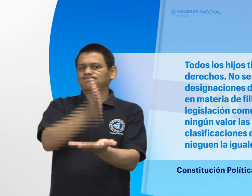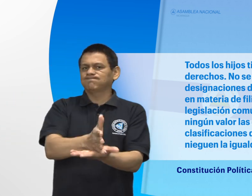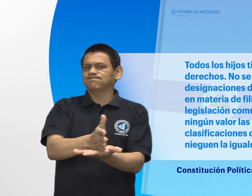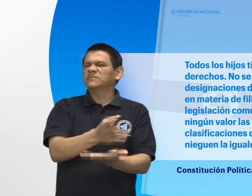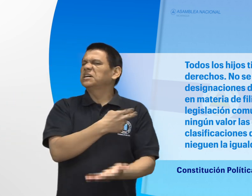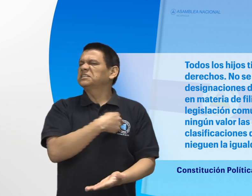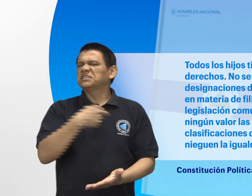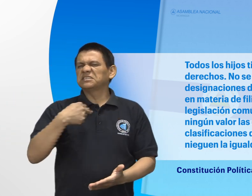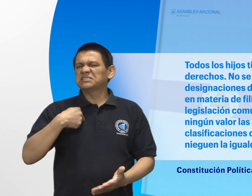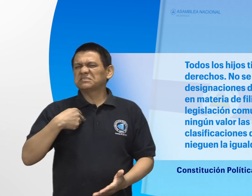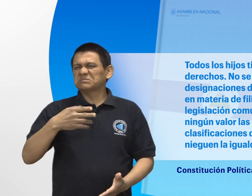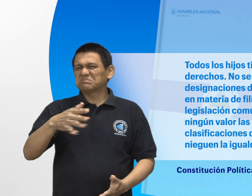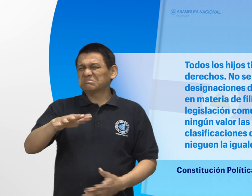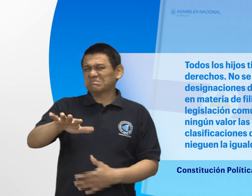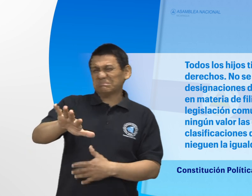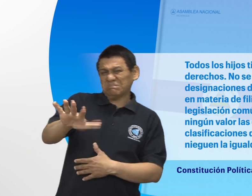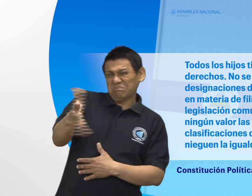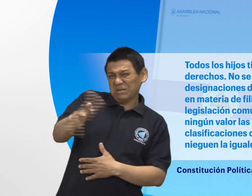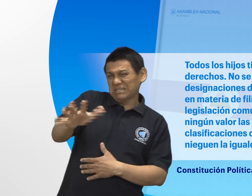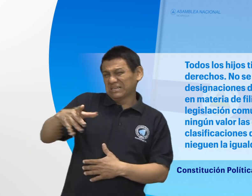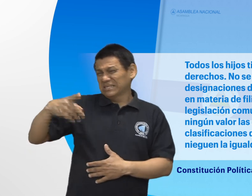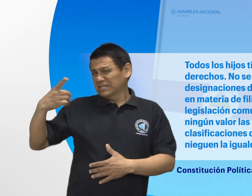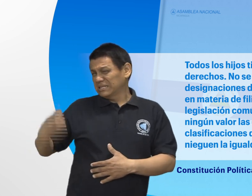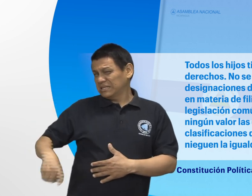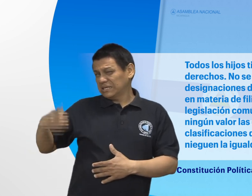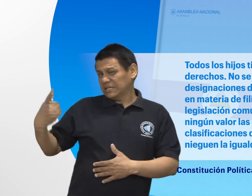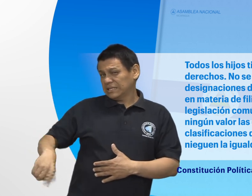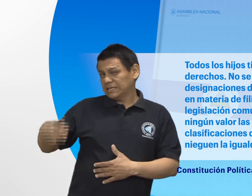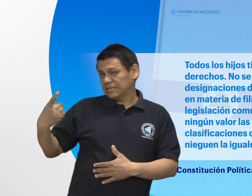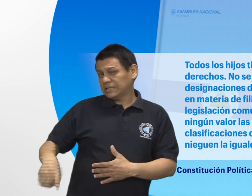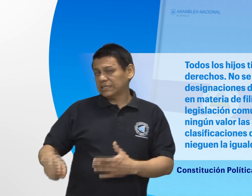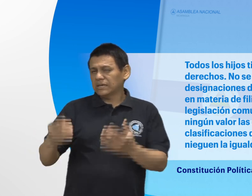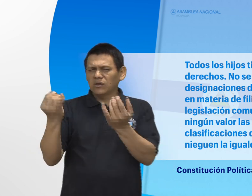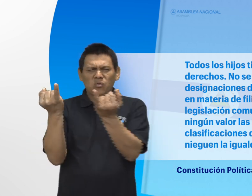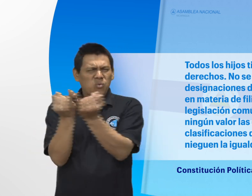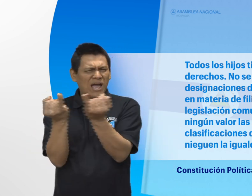que disminuyan o nieguen la igualdad de los hijos.